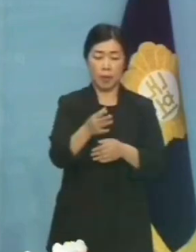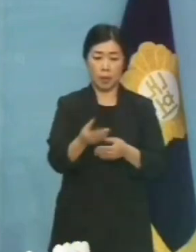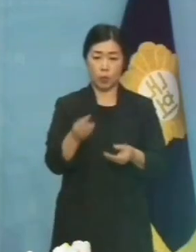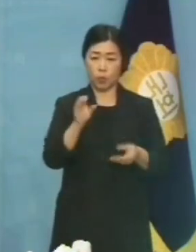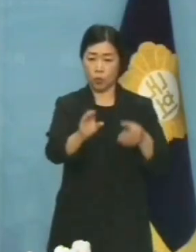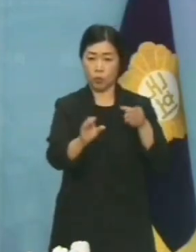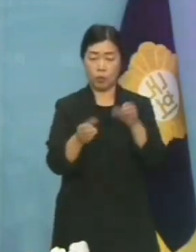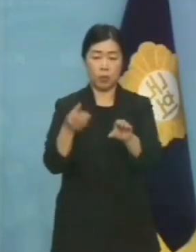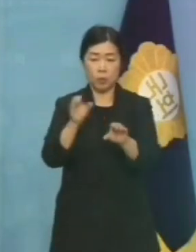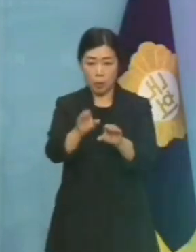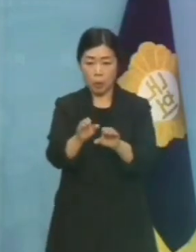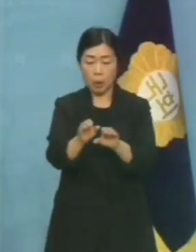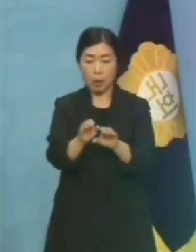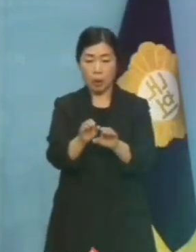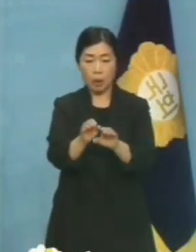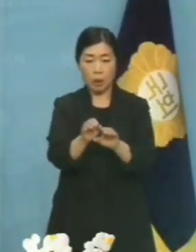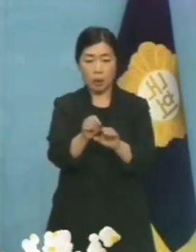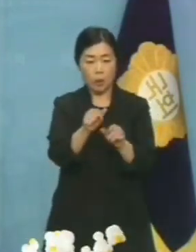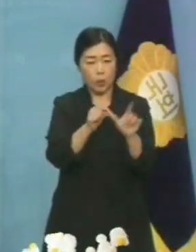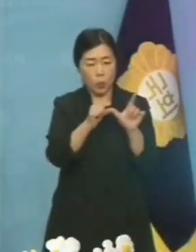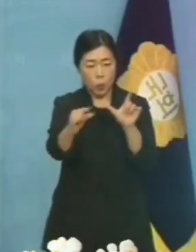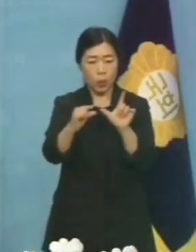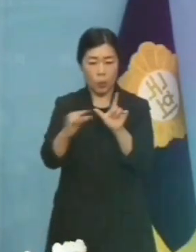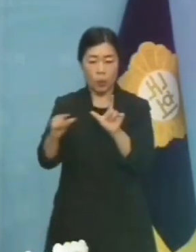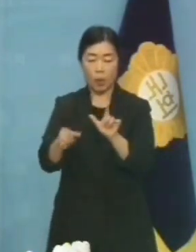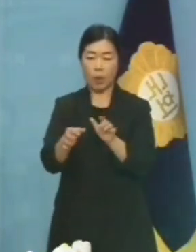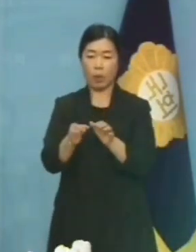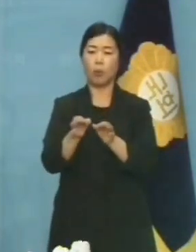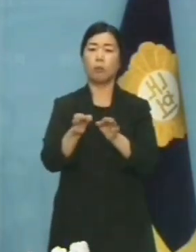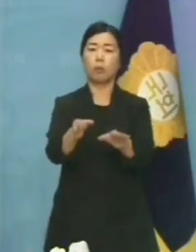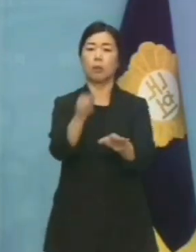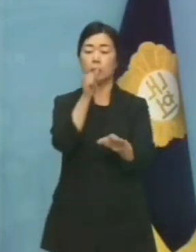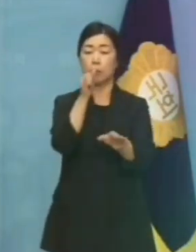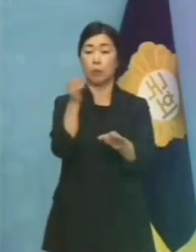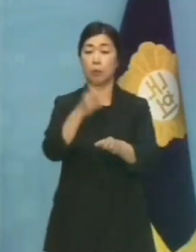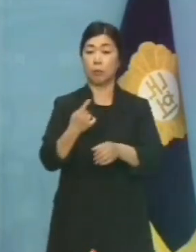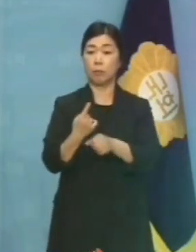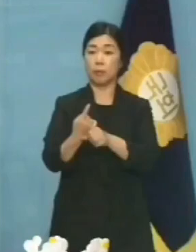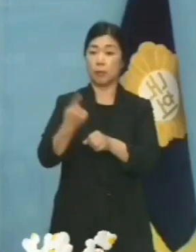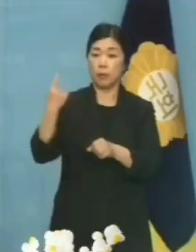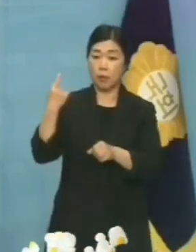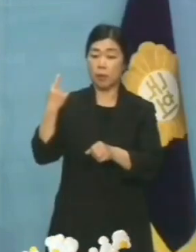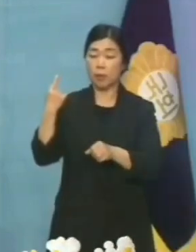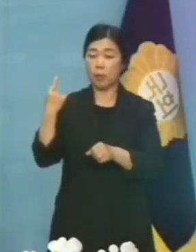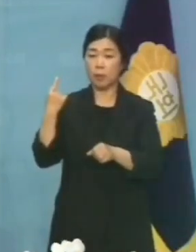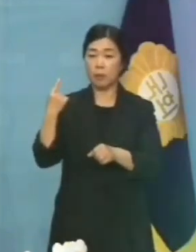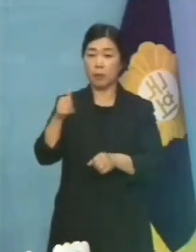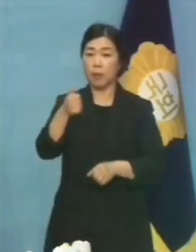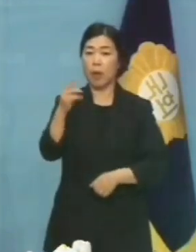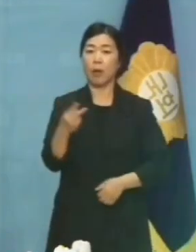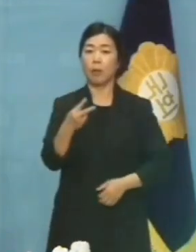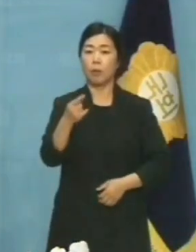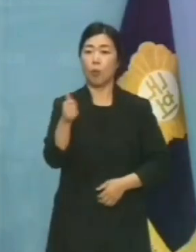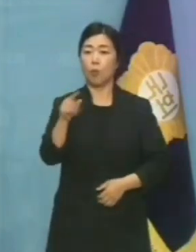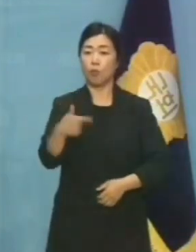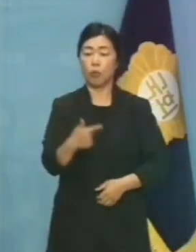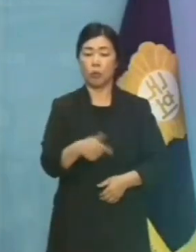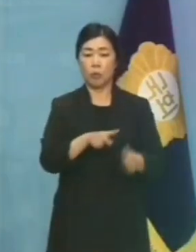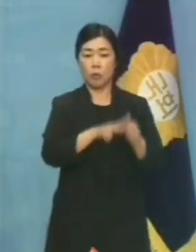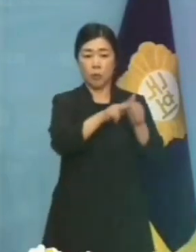동원했습니다. 그뿐 아닙니다. 작년 이 모 논란이 불거졌던 한동호 장관